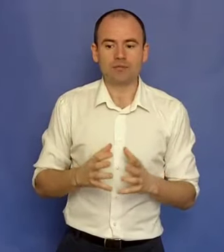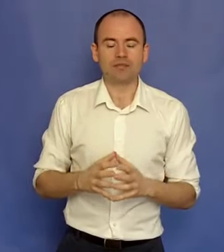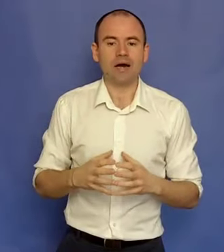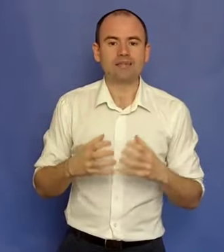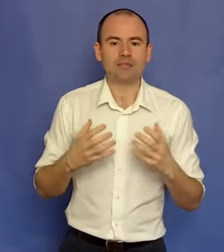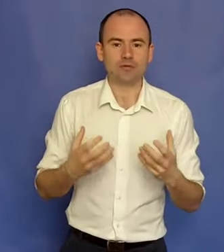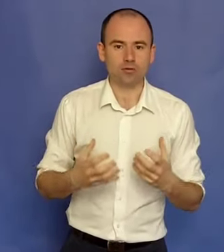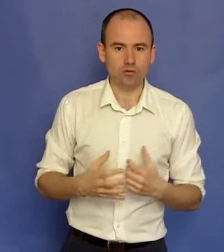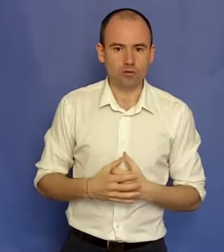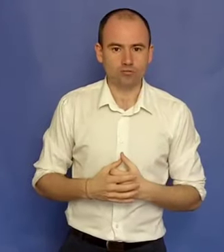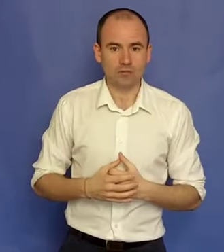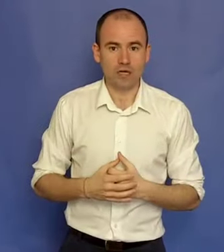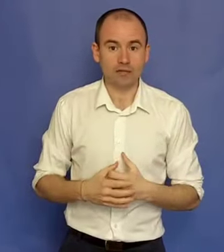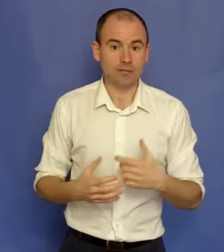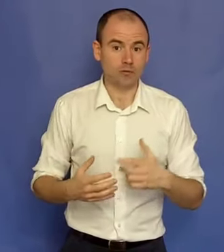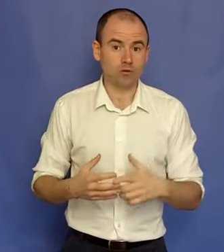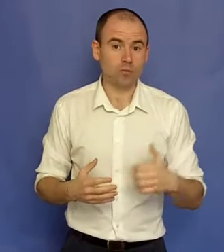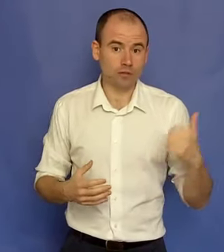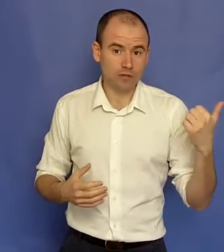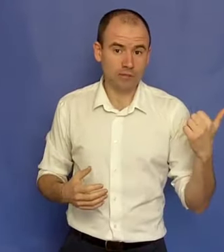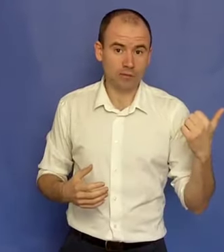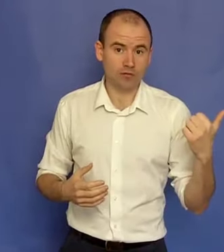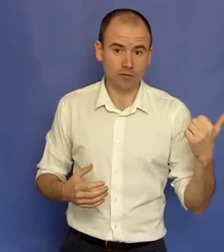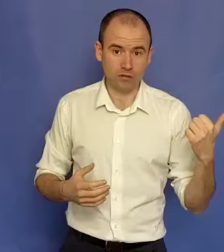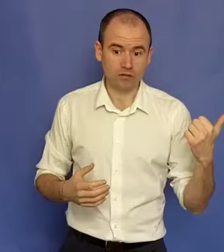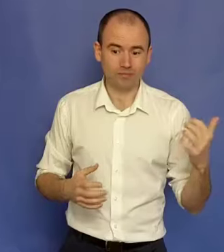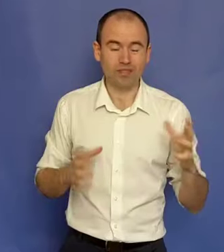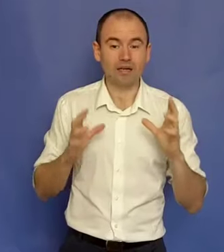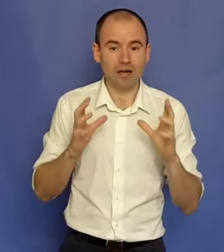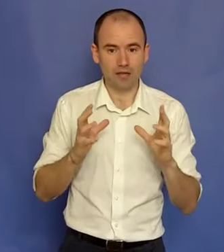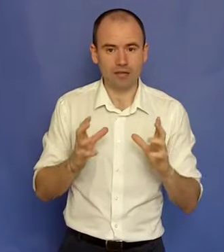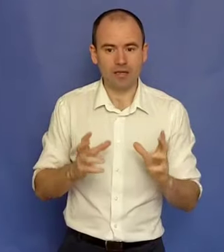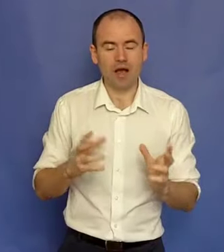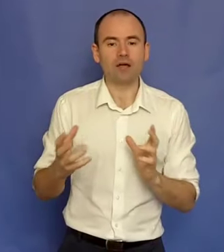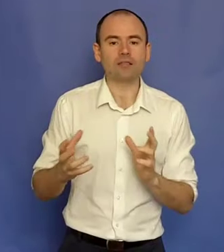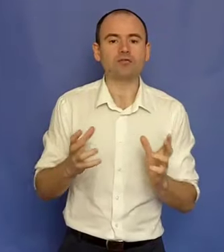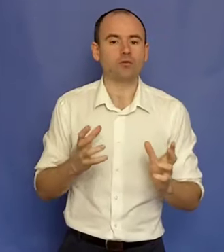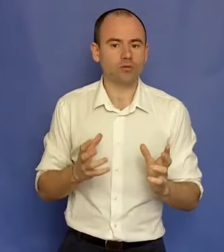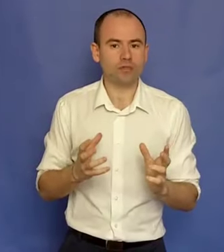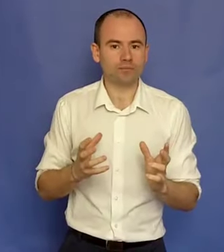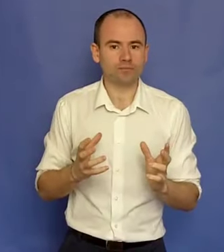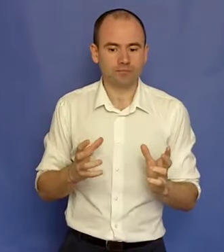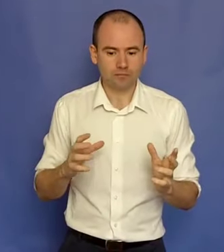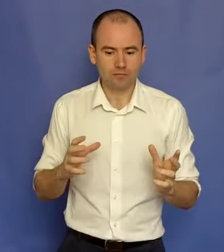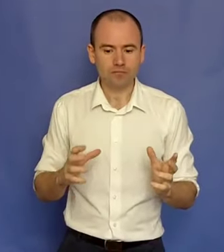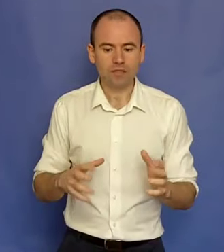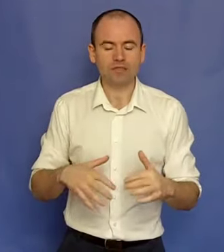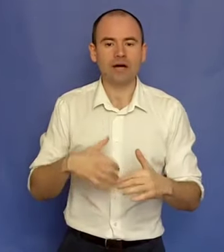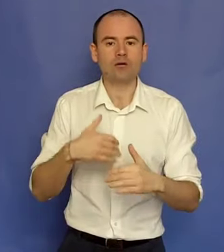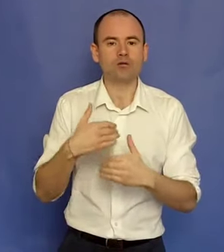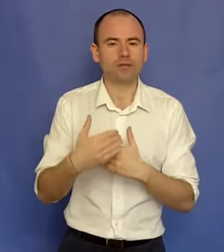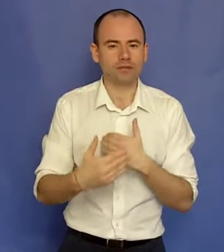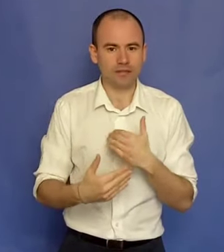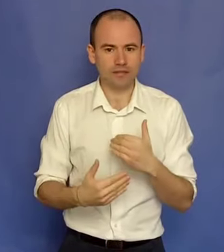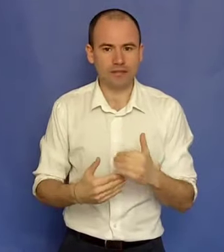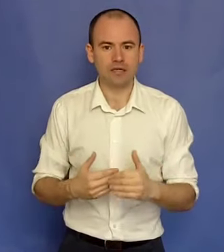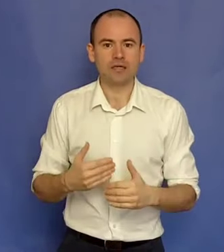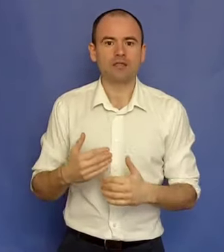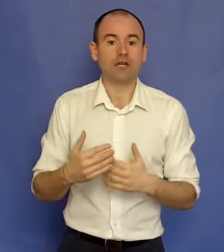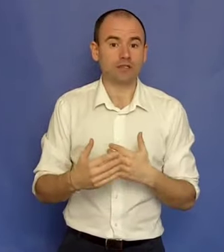reprezintă antreprenorul. Antreprenorul poate fi liber profesionist, dar care a găsit soluții să automatizeze ceea